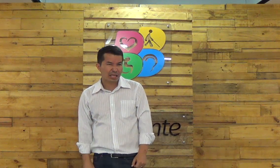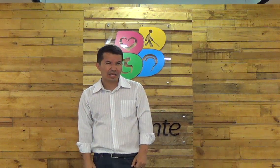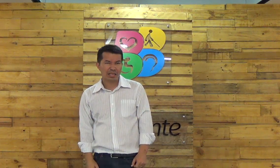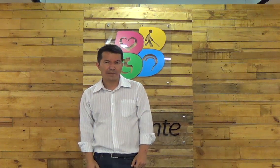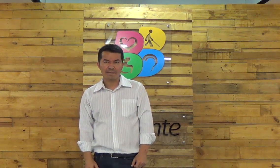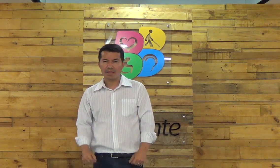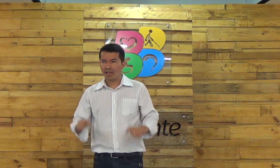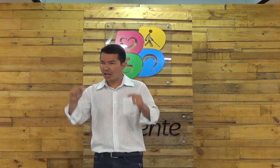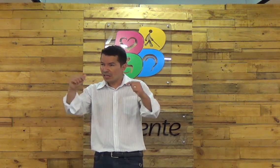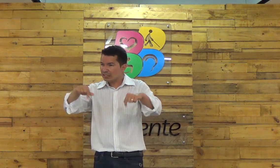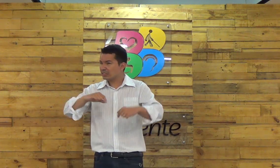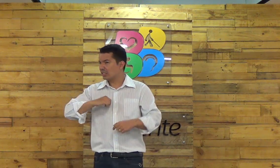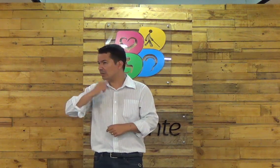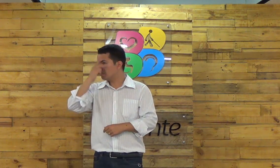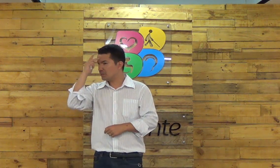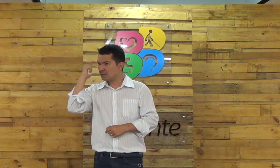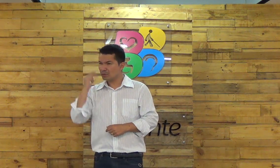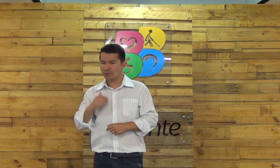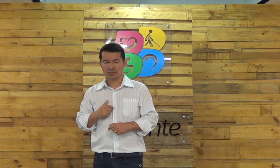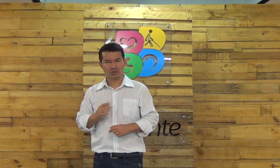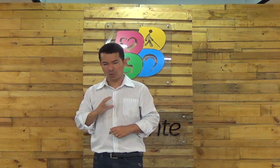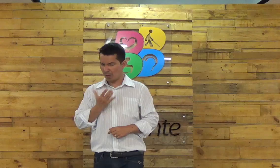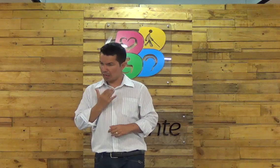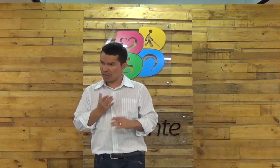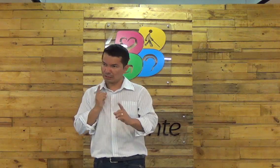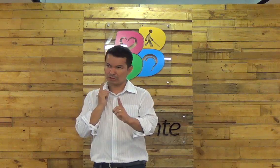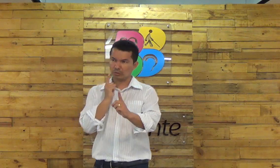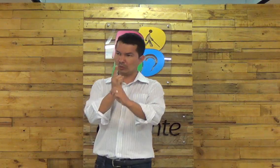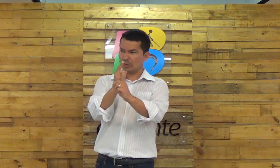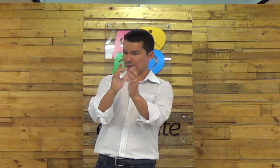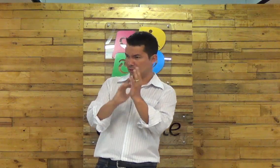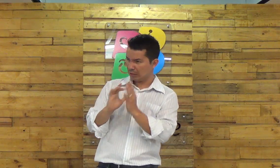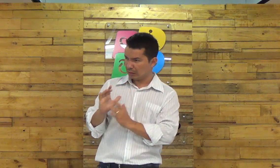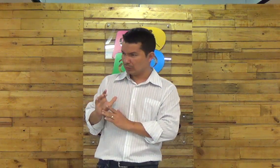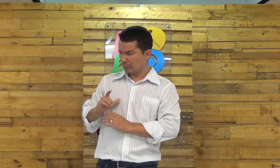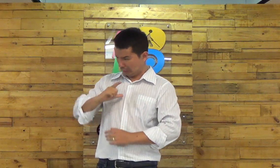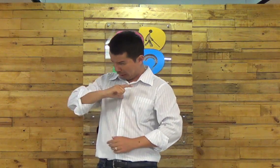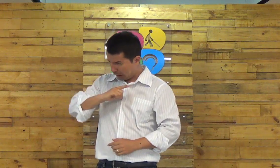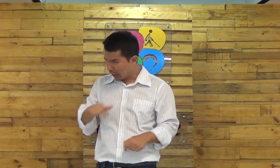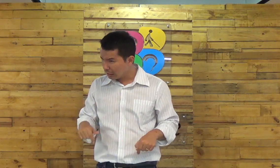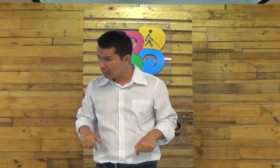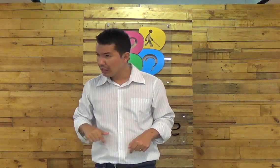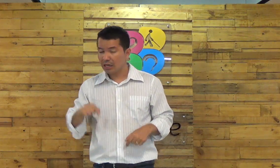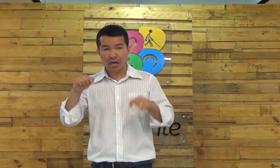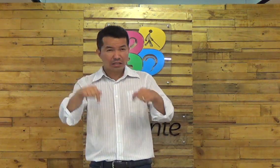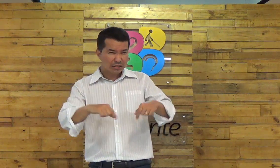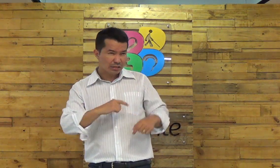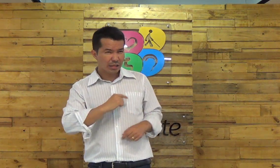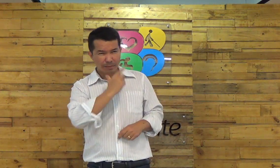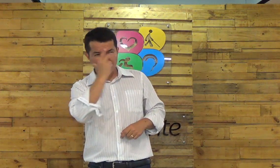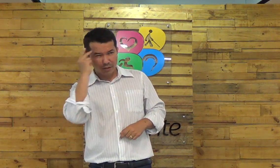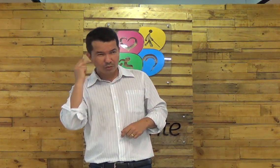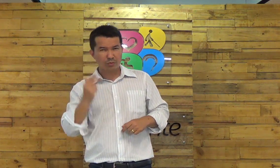e não sei aqui temos pessoas que acreditam em Jesus pessoas que já encontraram Jesus